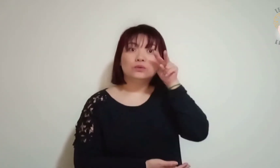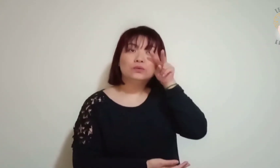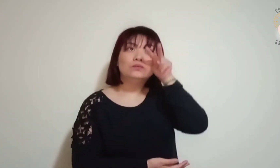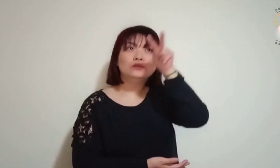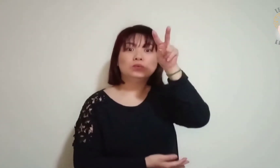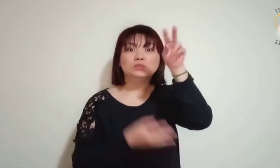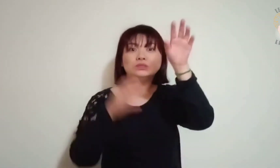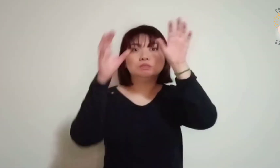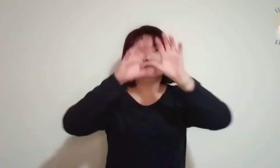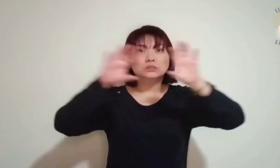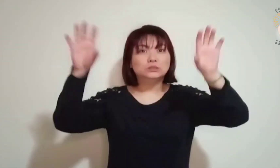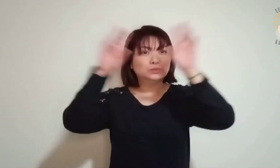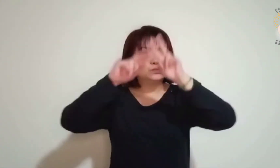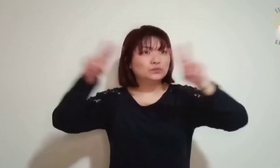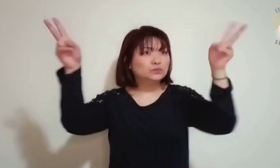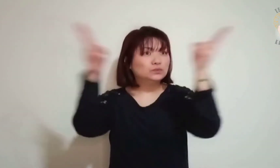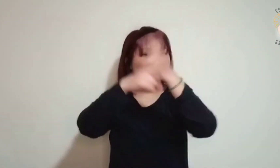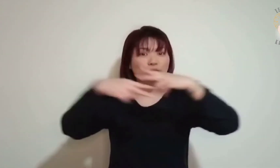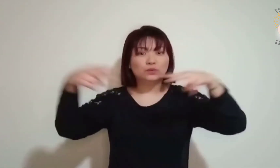ao vento e ao mar